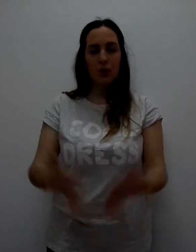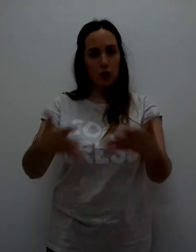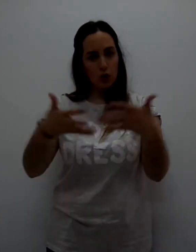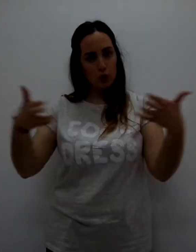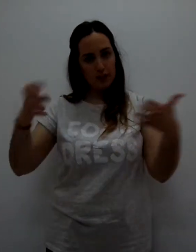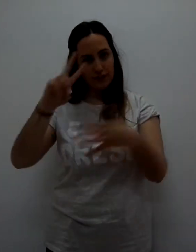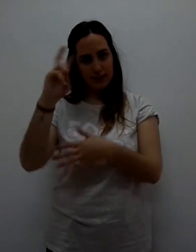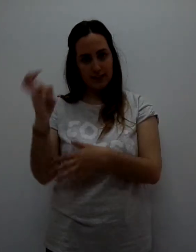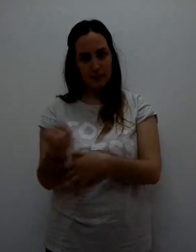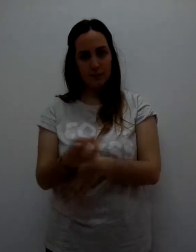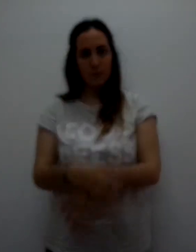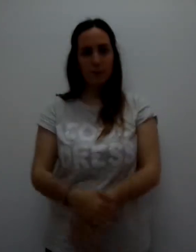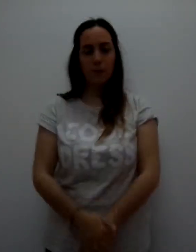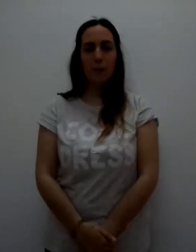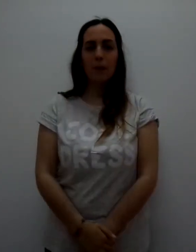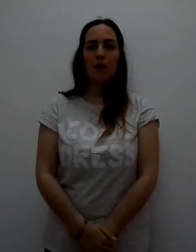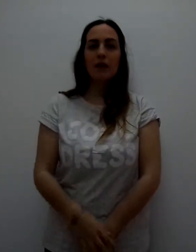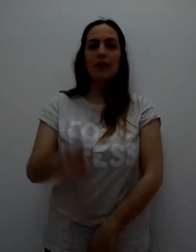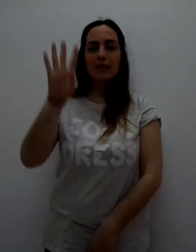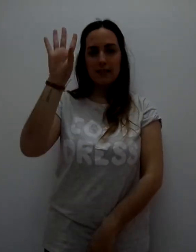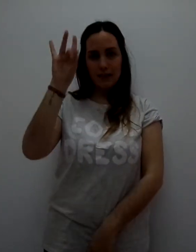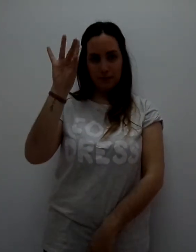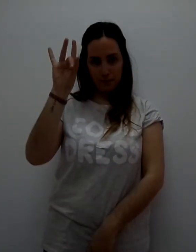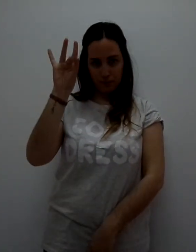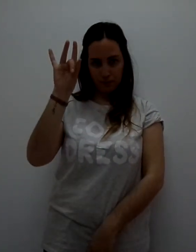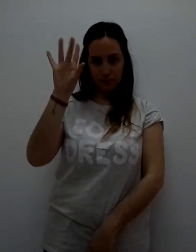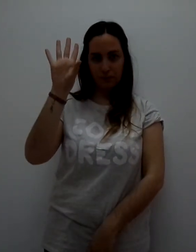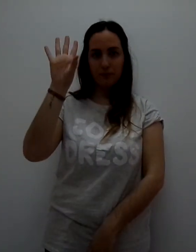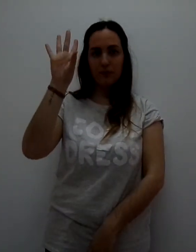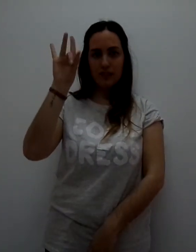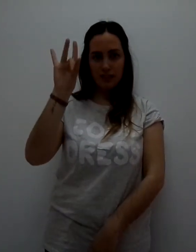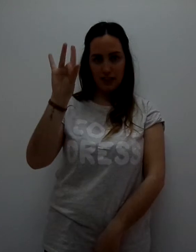Otra frase. Sí. Sí.